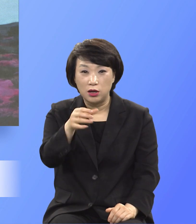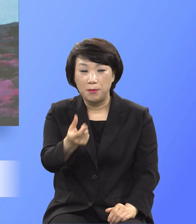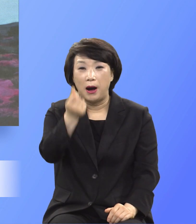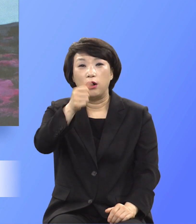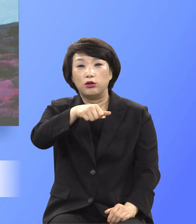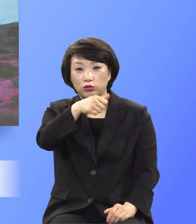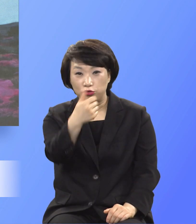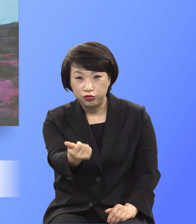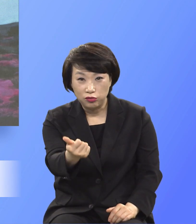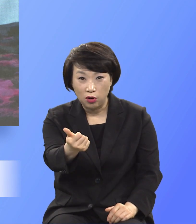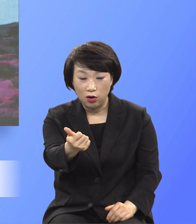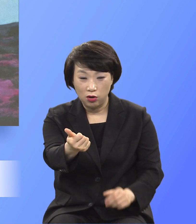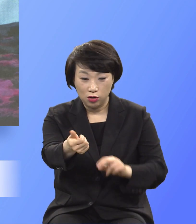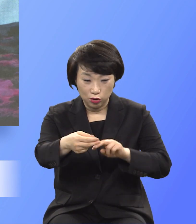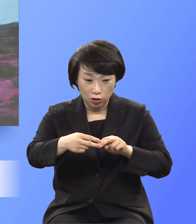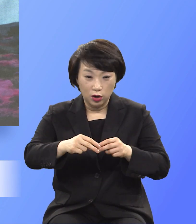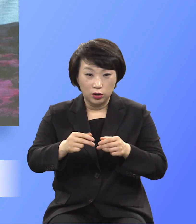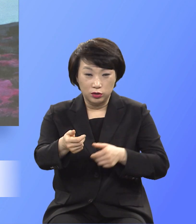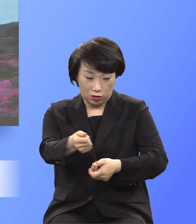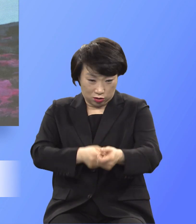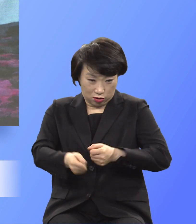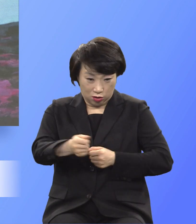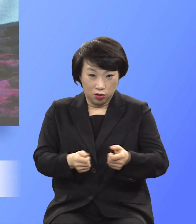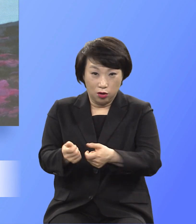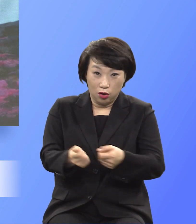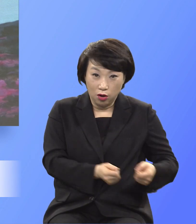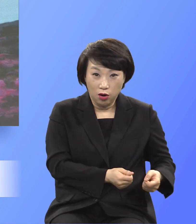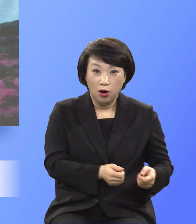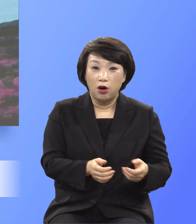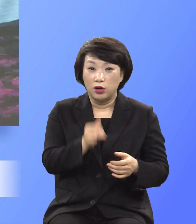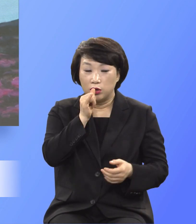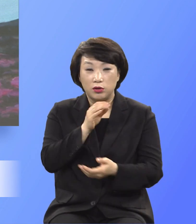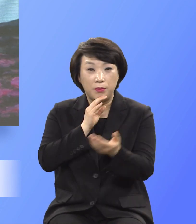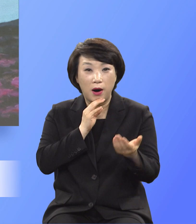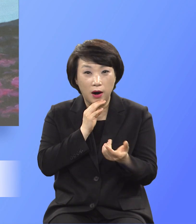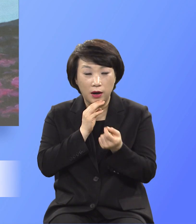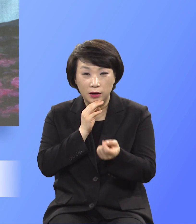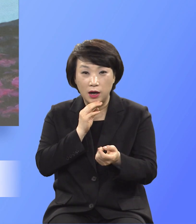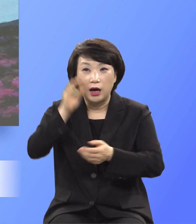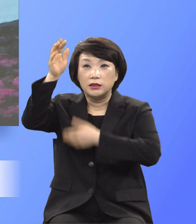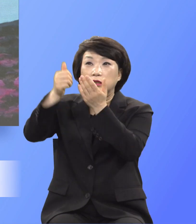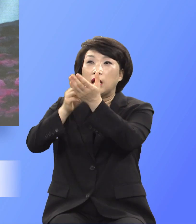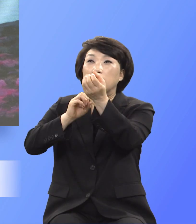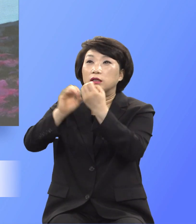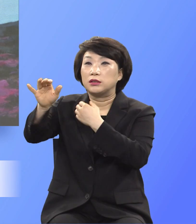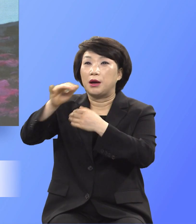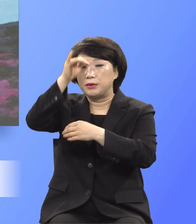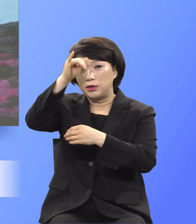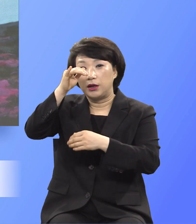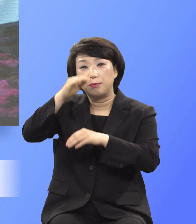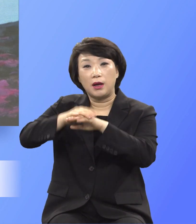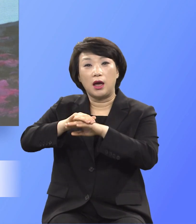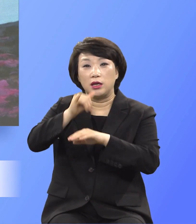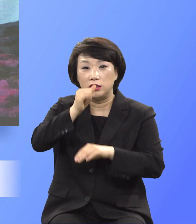상달이 되느냐 상달되지 않느냐 제사에 따라 바로 제사를